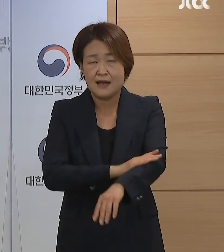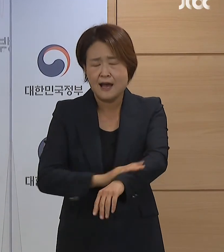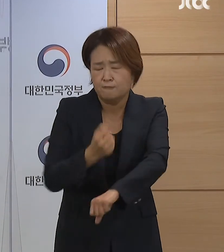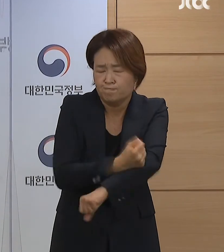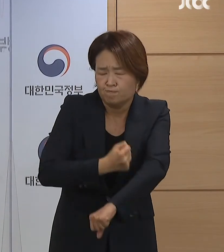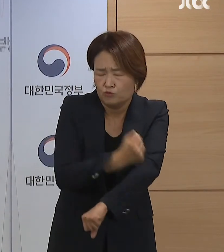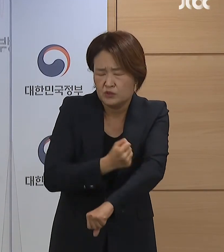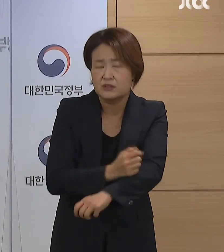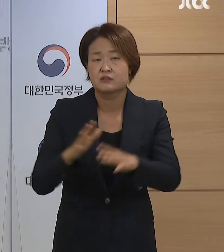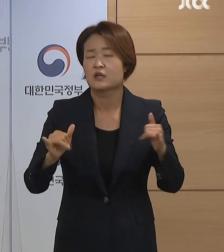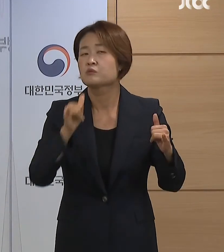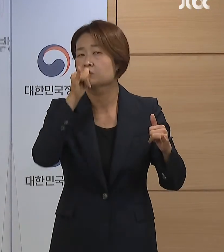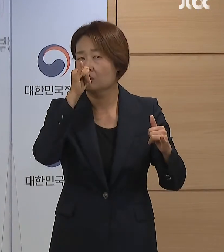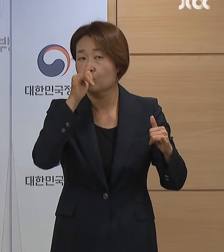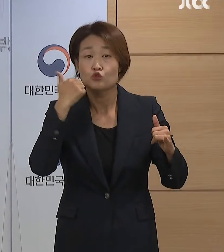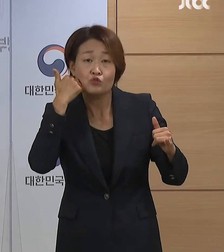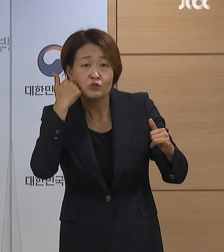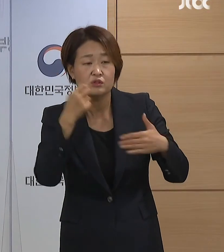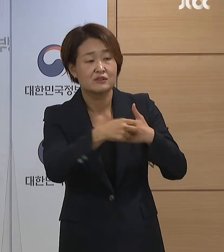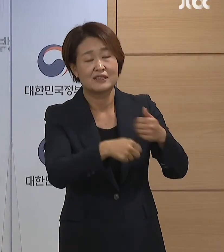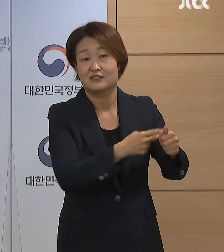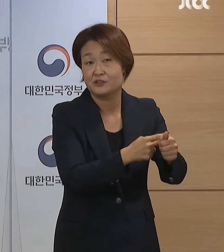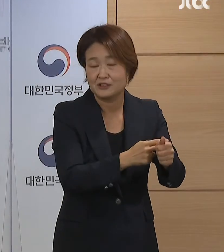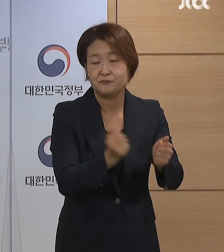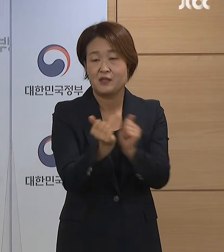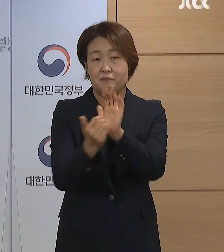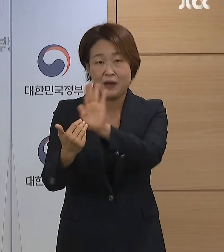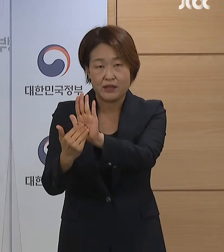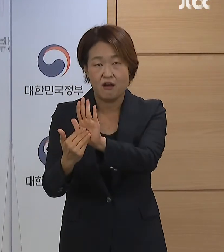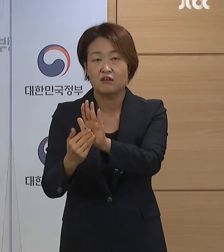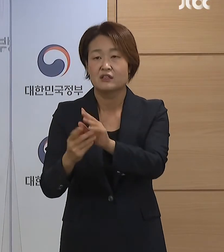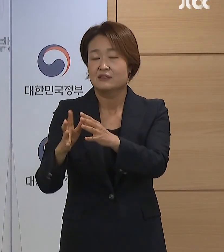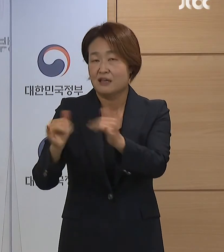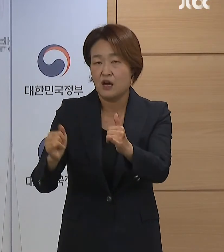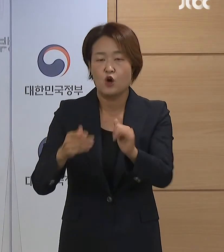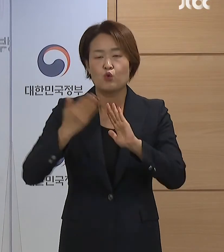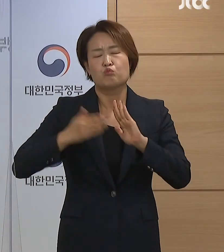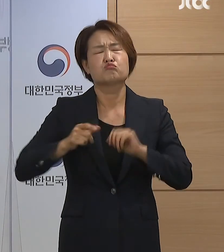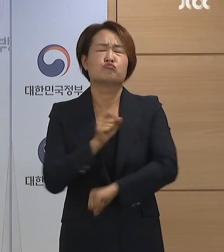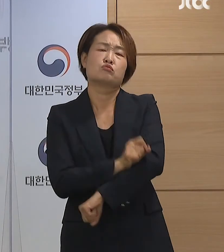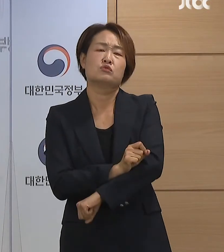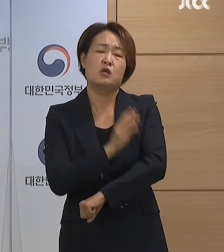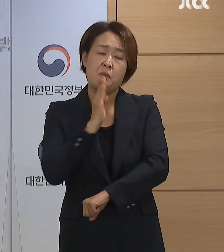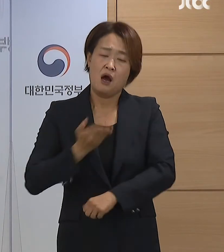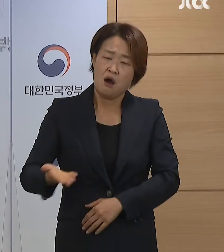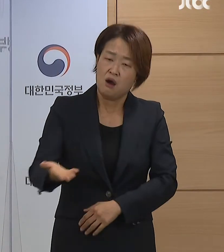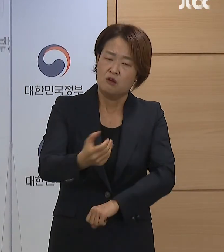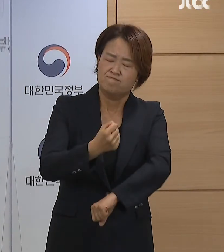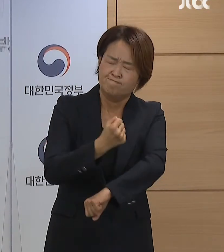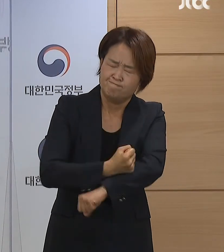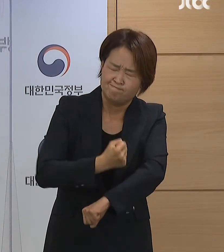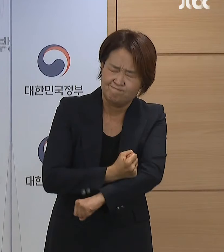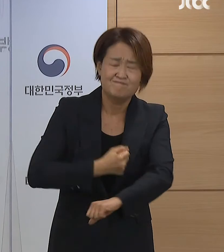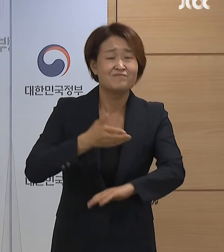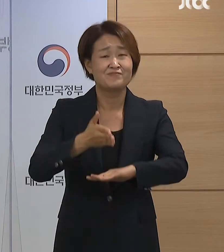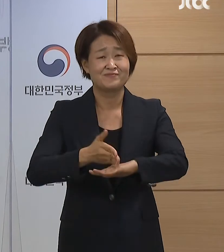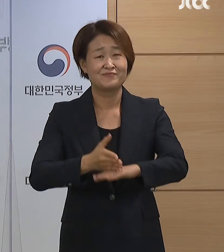다하시는 분들이 있습니다. 의료진과 방역요원, 바로 공무원분들입니다. 이분들에게도 감사를 드립니다.